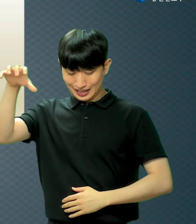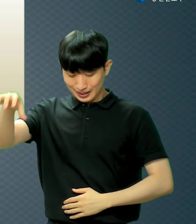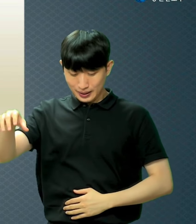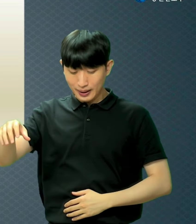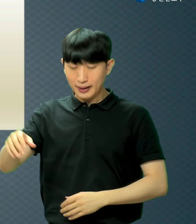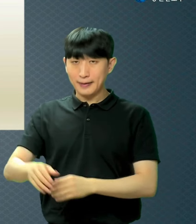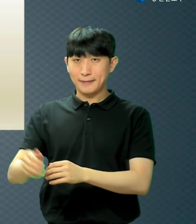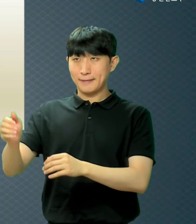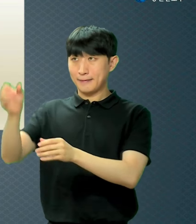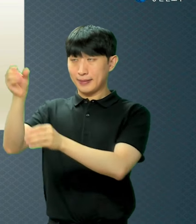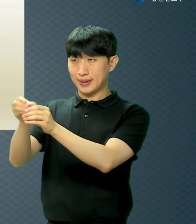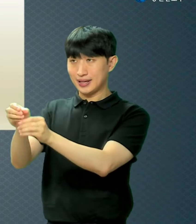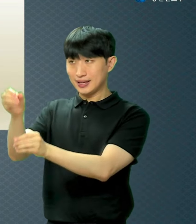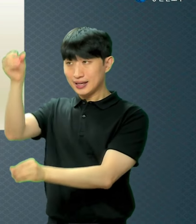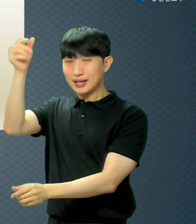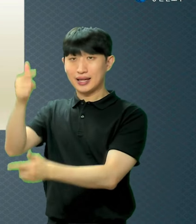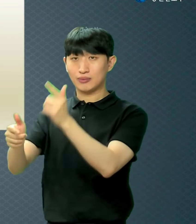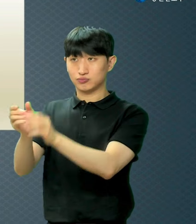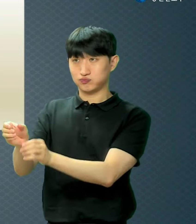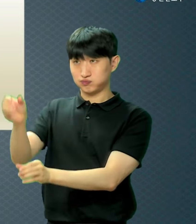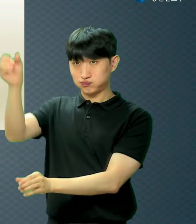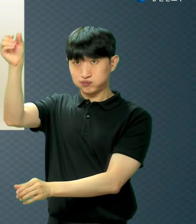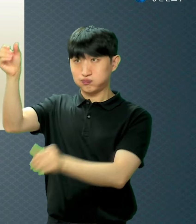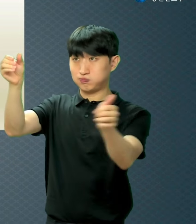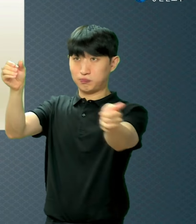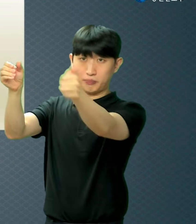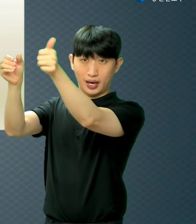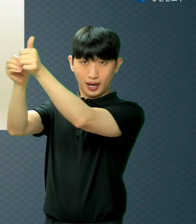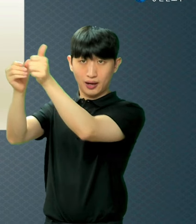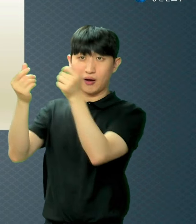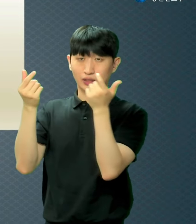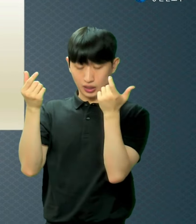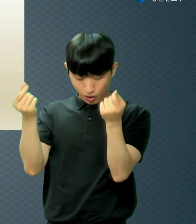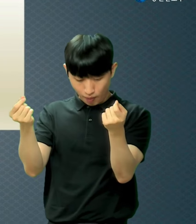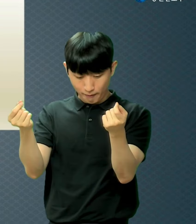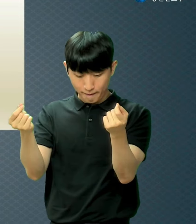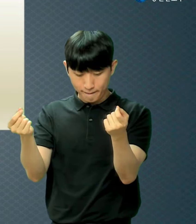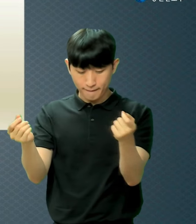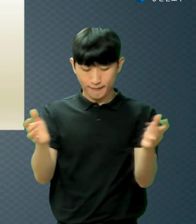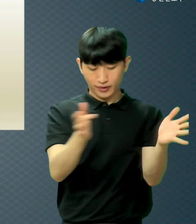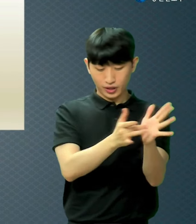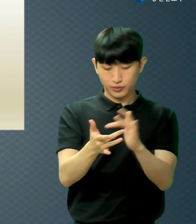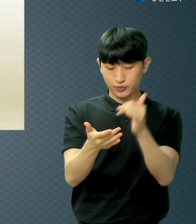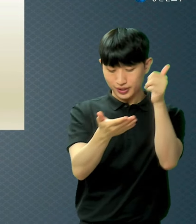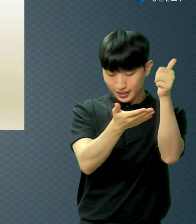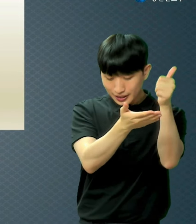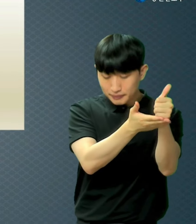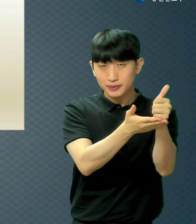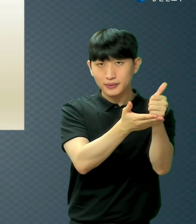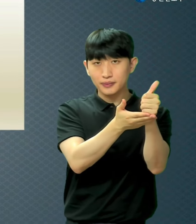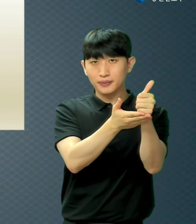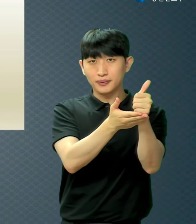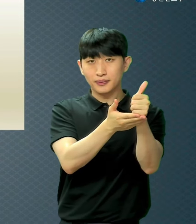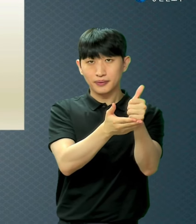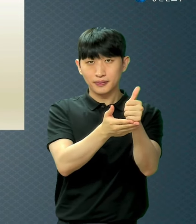예수님도 들려야 하리니 예수님이 직접 하신 말씀입니다